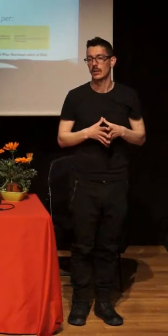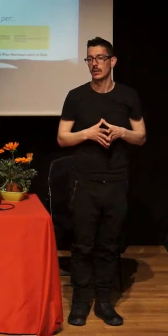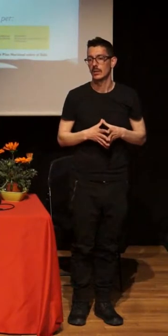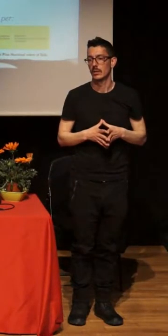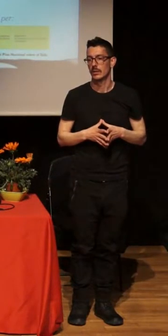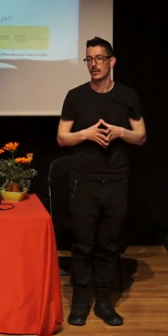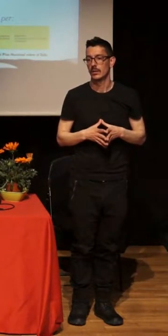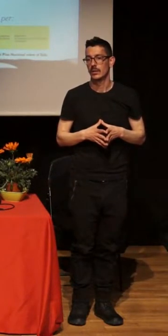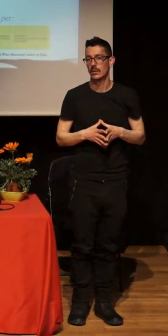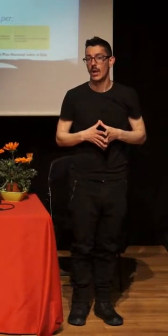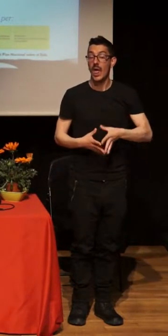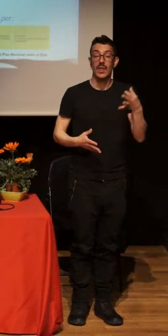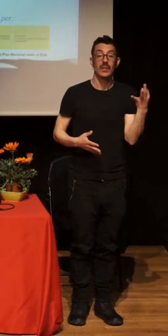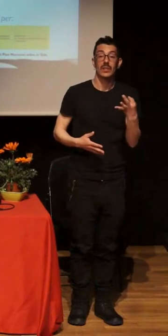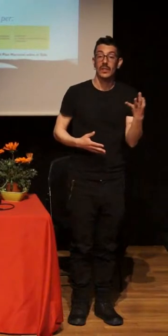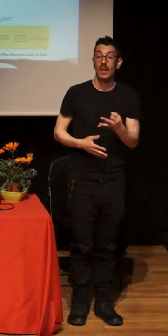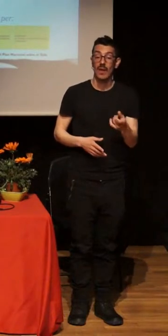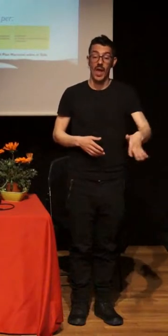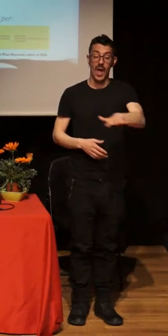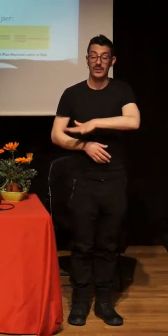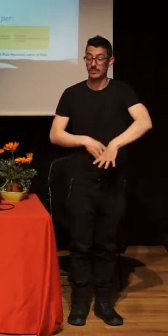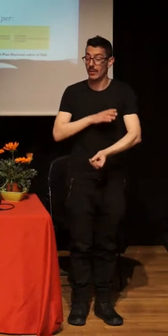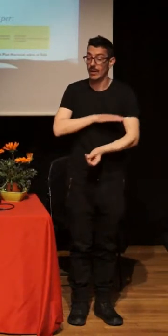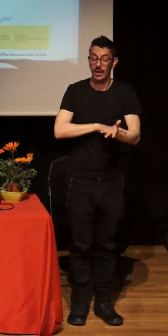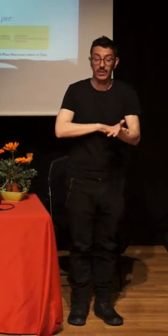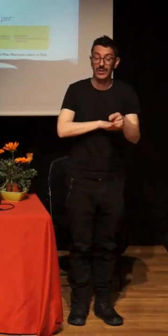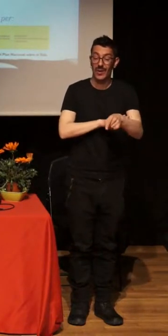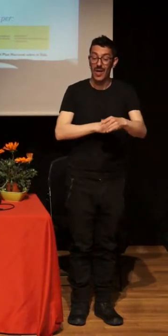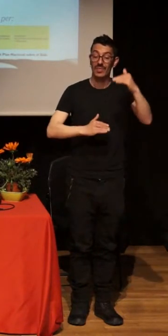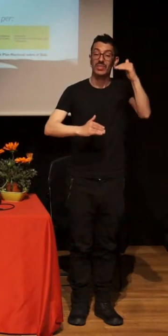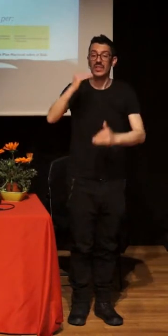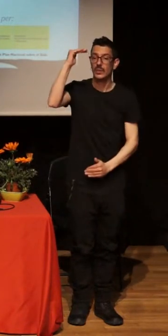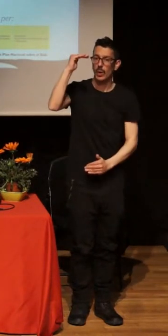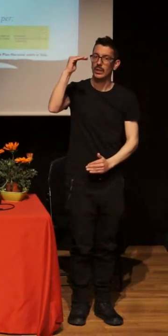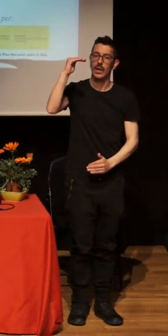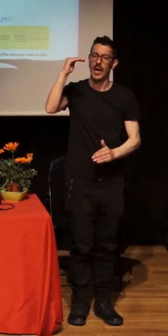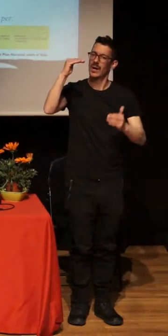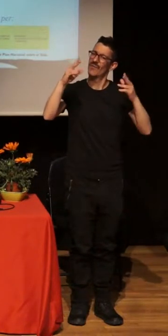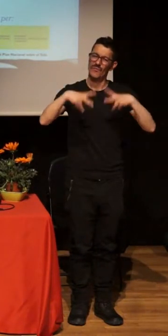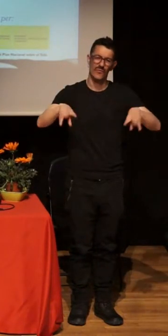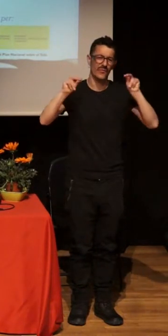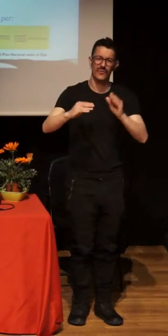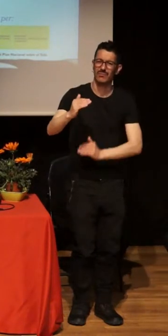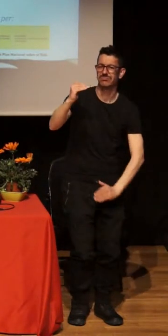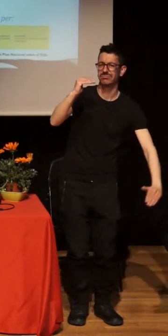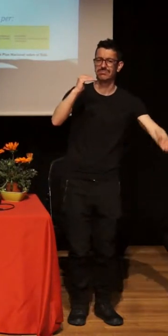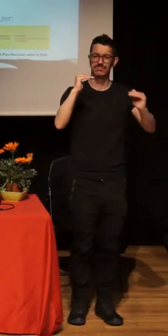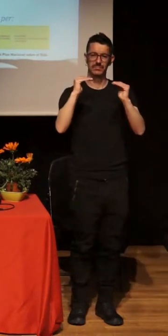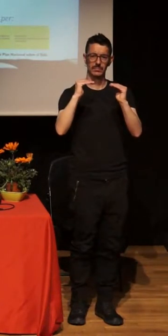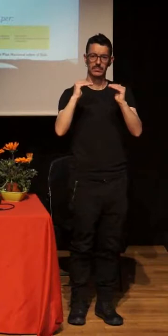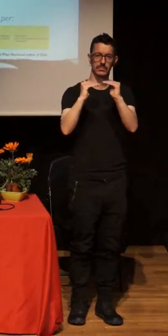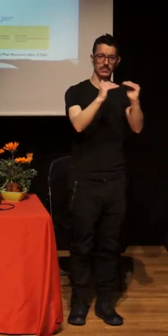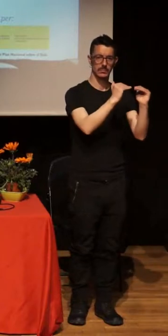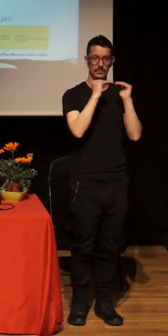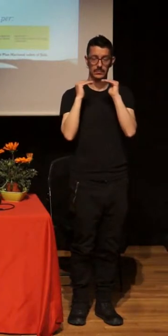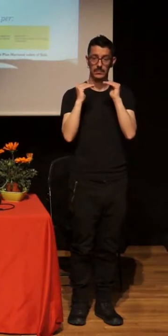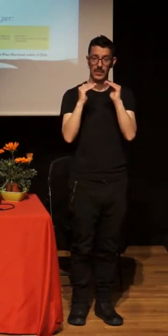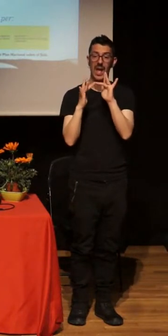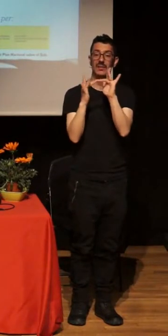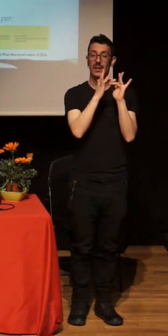Generemos espacios en los que no haya desigualdad, generemos un espacio mucho más justo y probablemente no habrá esas relaciones de poder que hacen que las personas se pongan